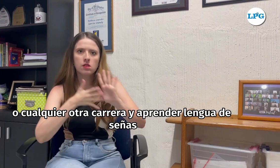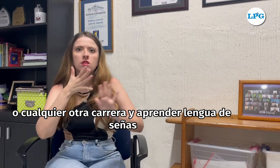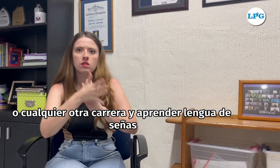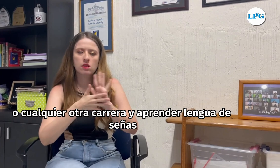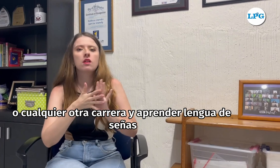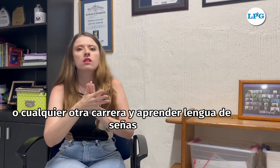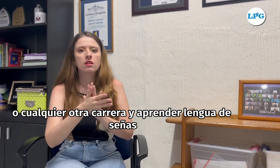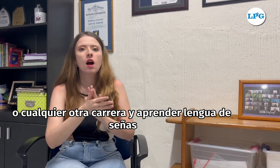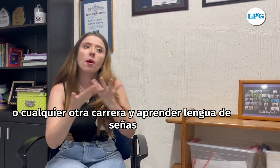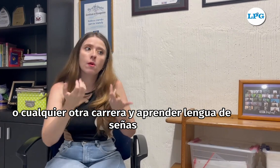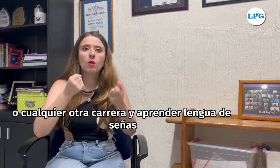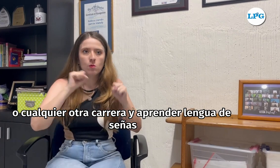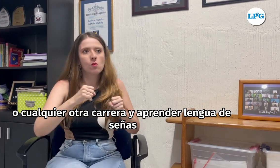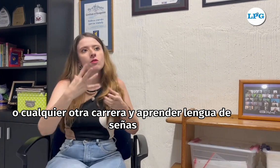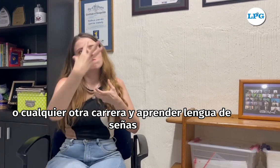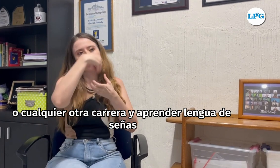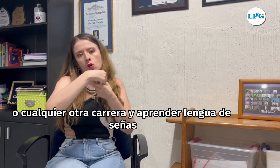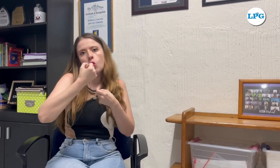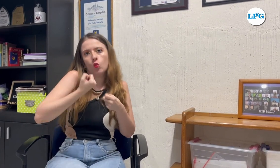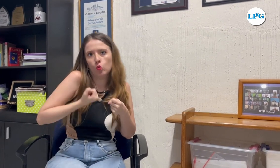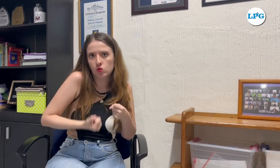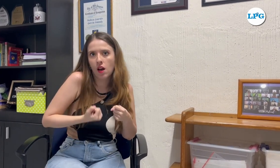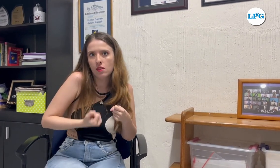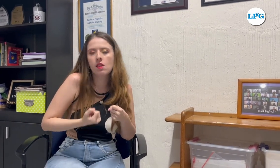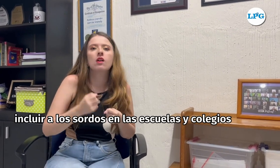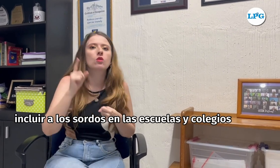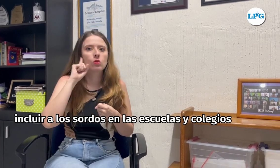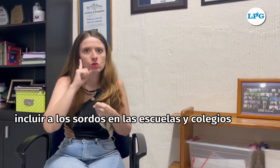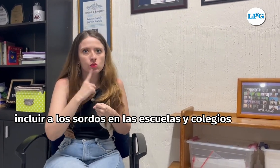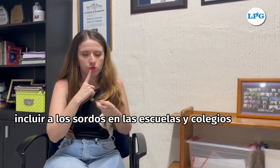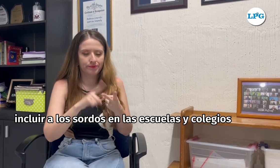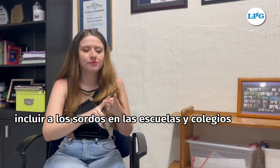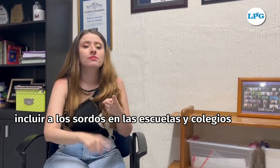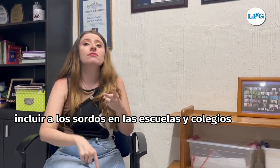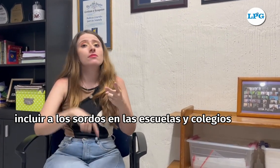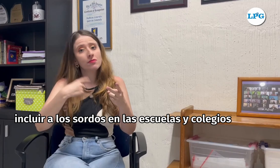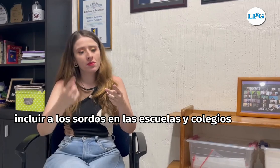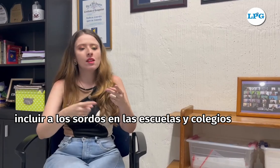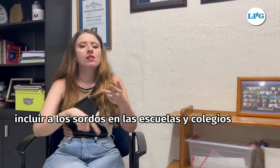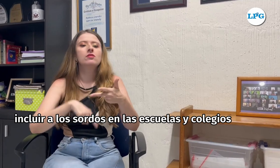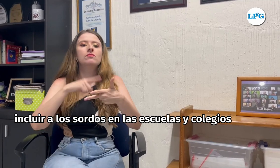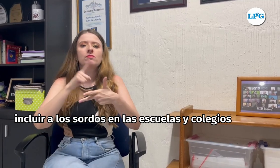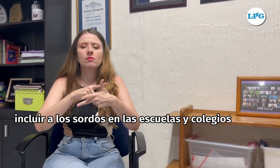carrera y aprender lengua de señas. Incluir a los sordos en las escuelas, en